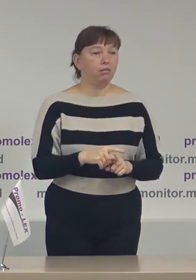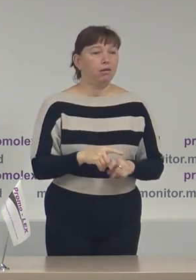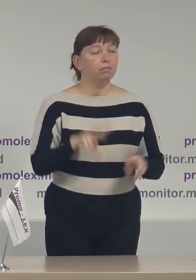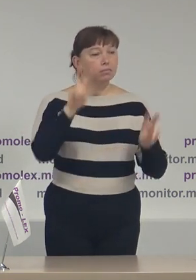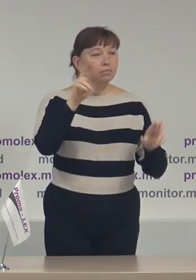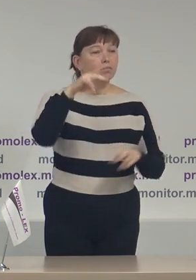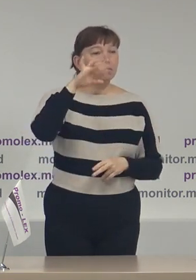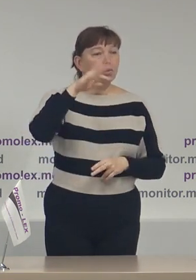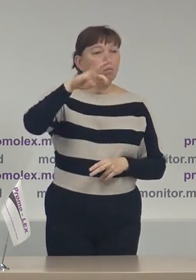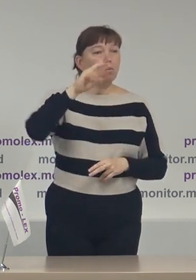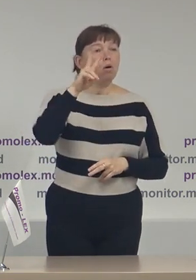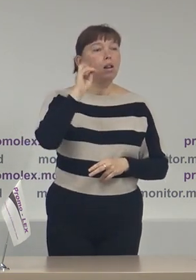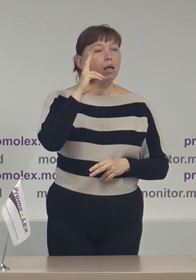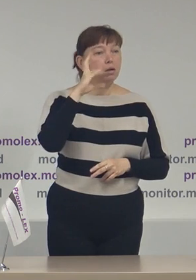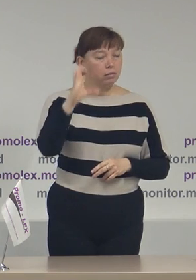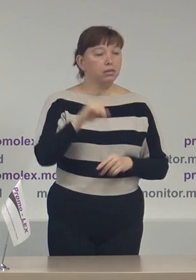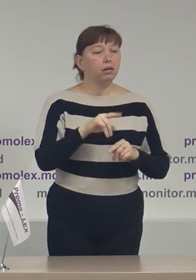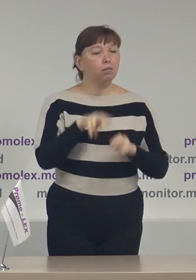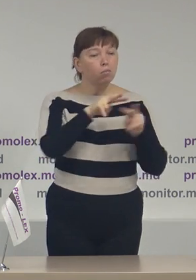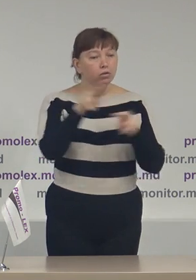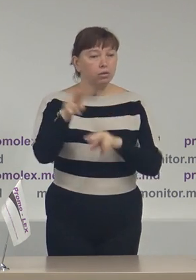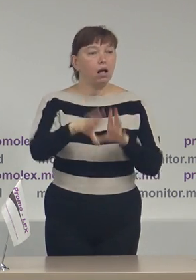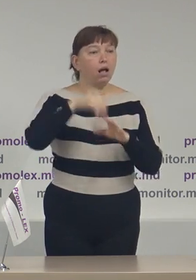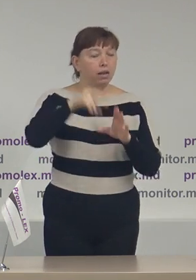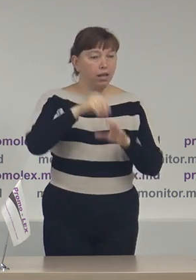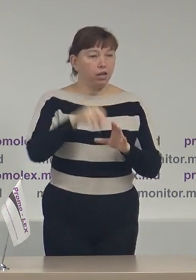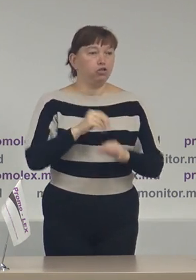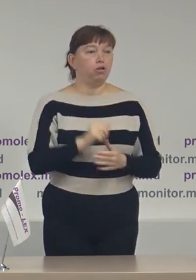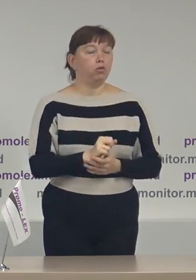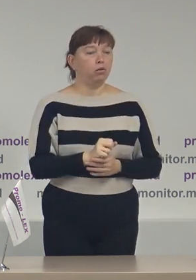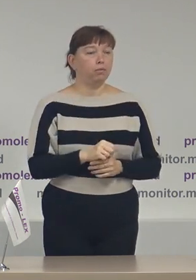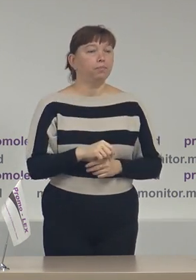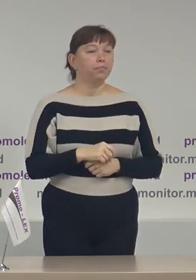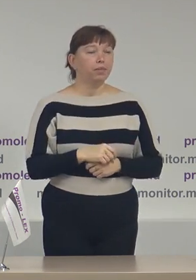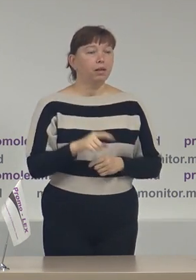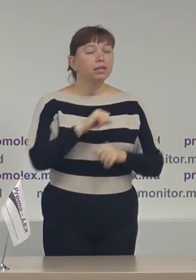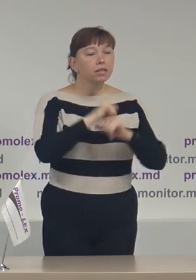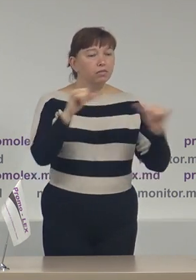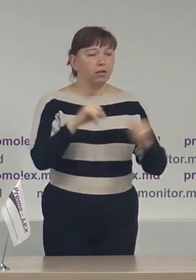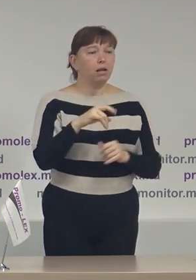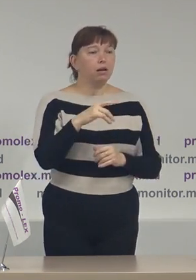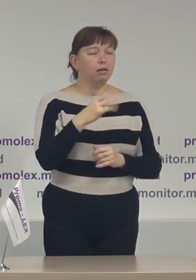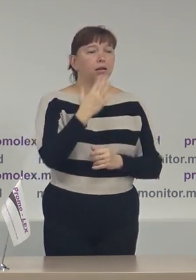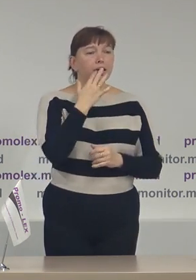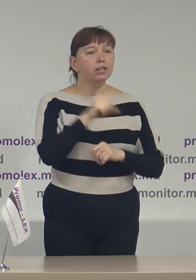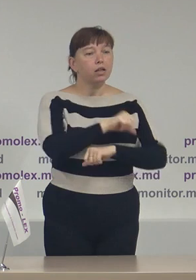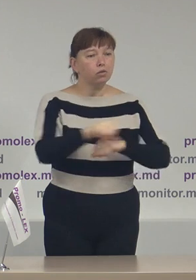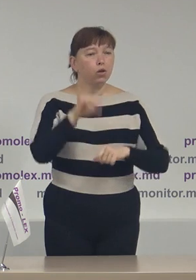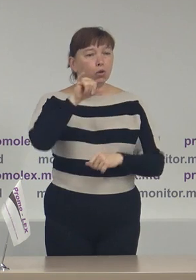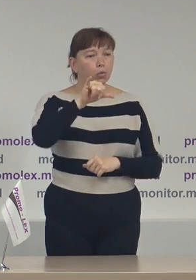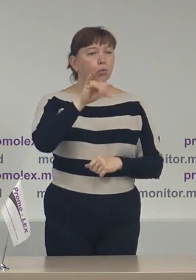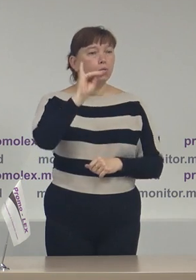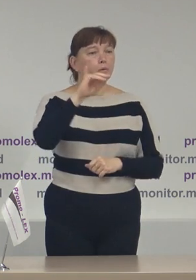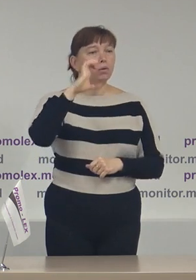monitorizare alegerilor. Este vorba de Agenția SUA pentru dezvoltare internațională, USID. Este vorba